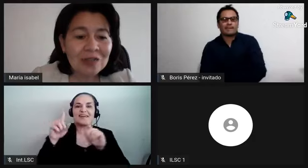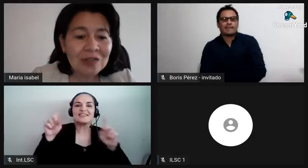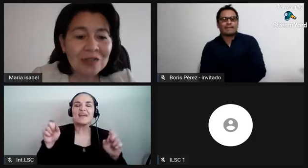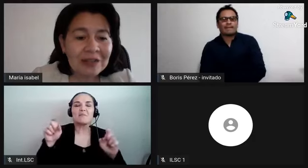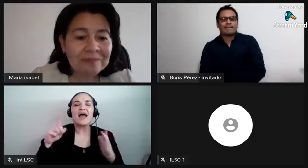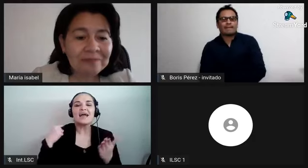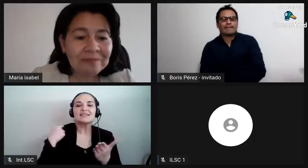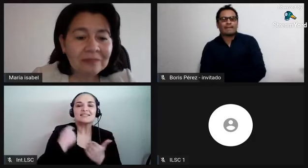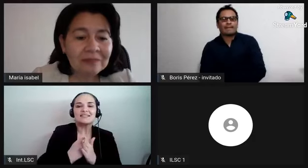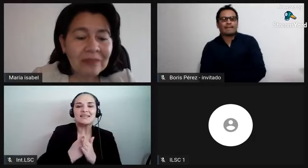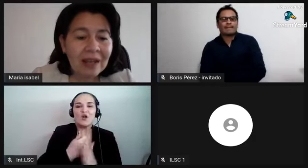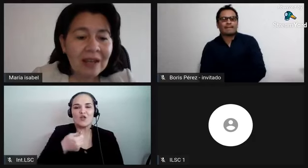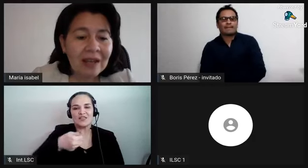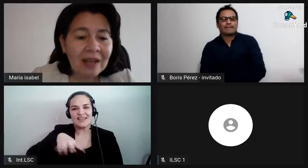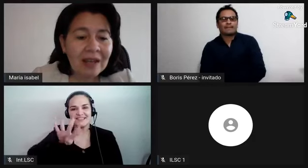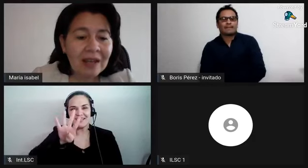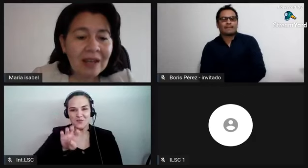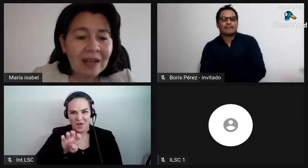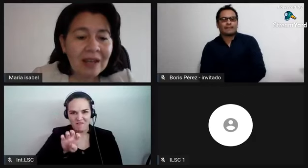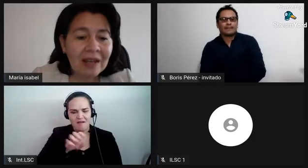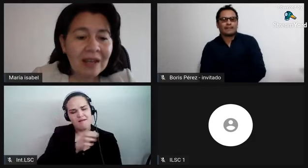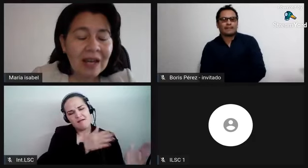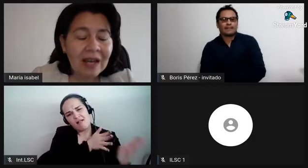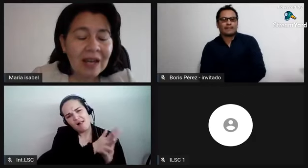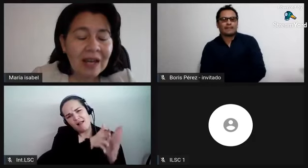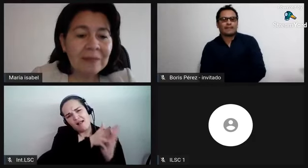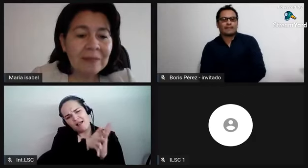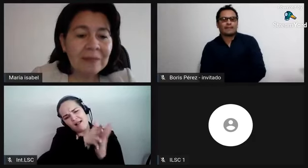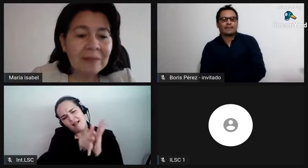apareció el tema de la abolición de la esclavitud